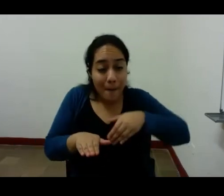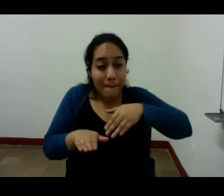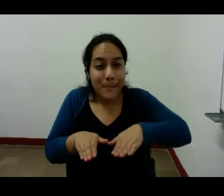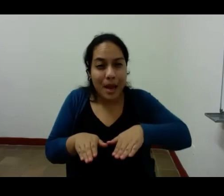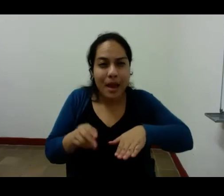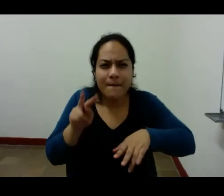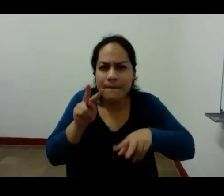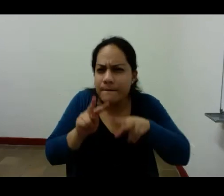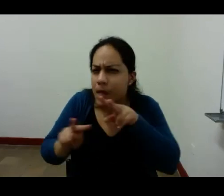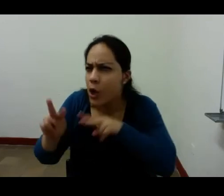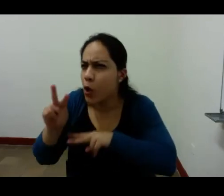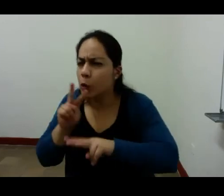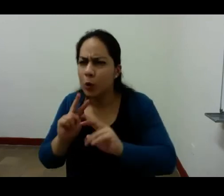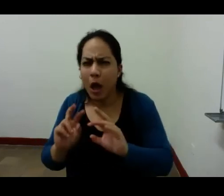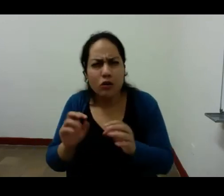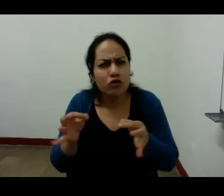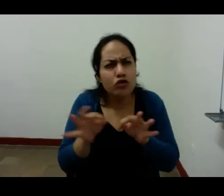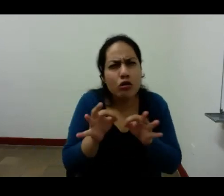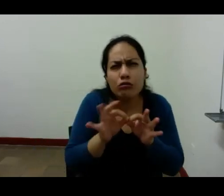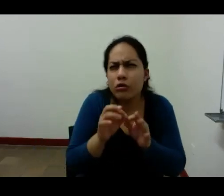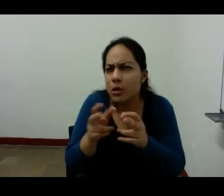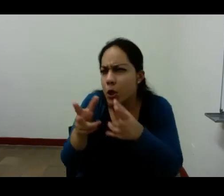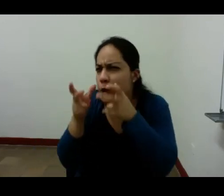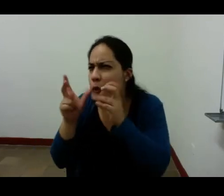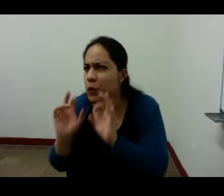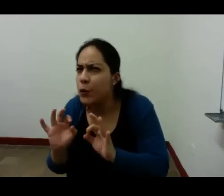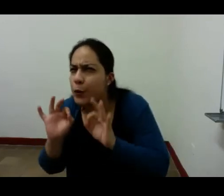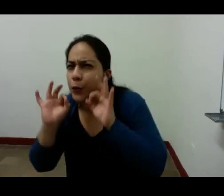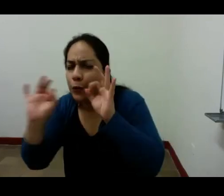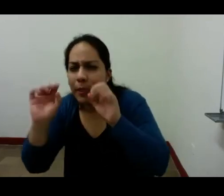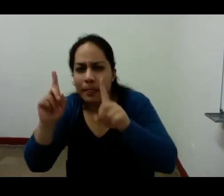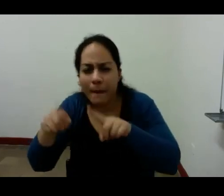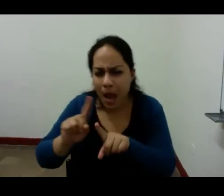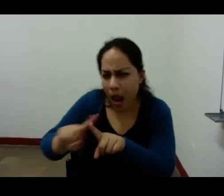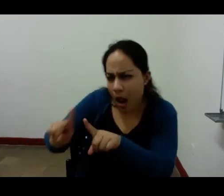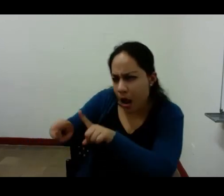extraordinariamente y desmedidamente